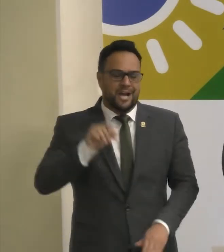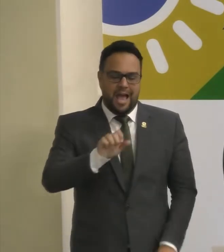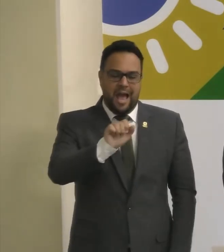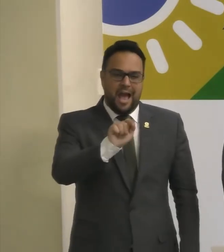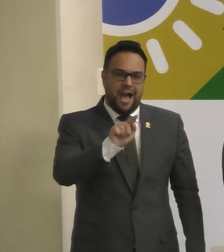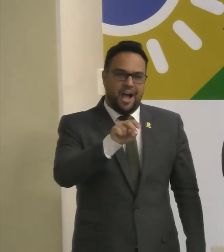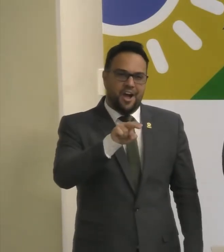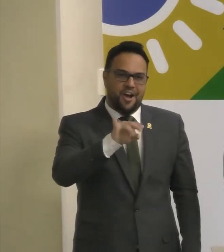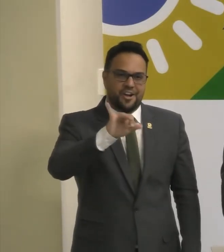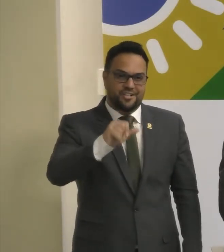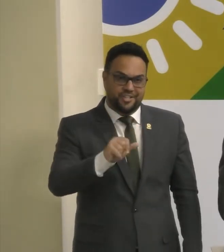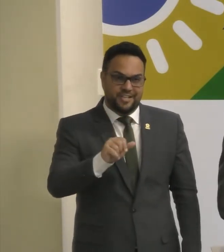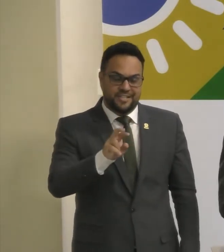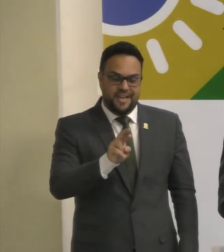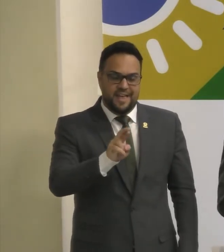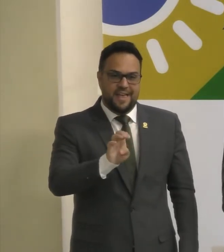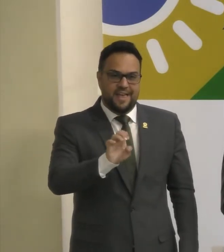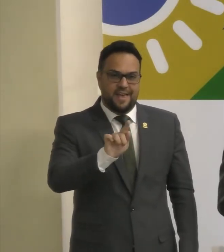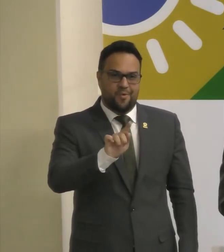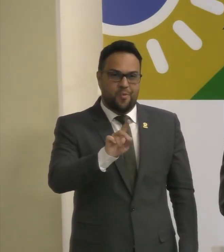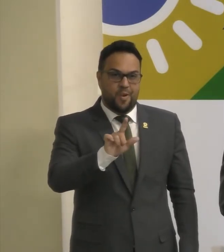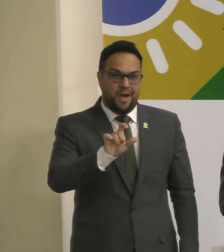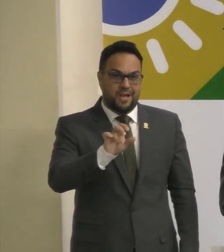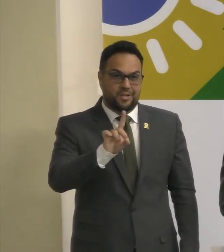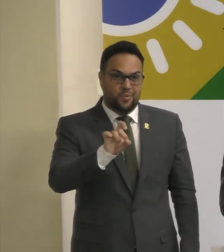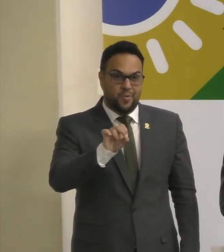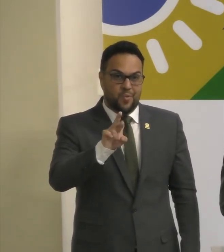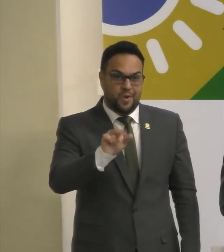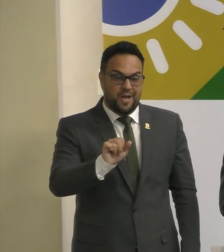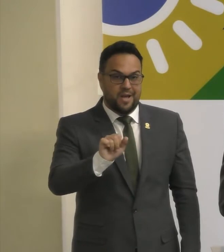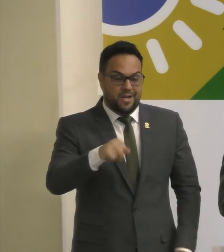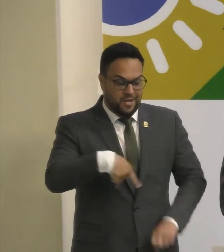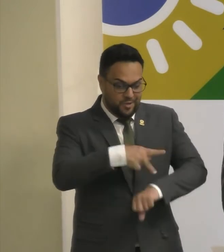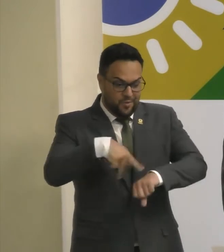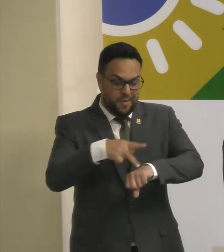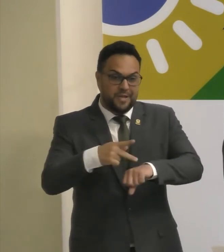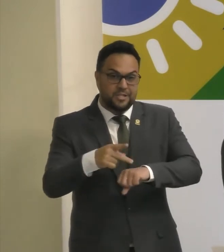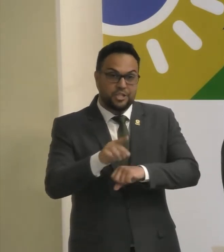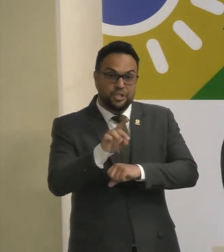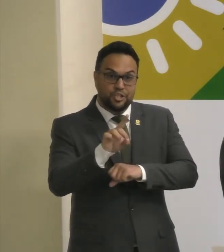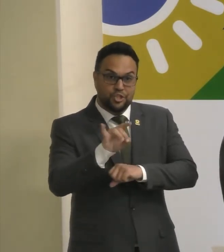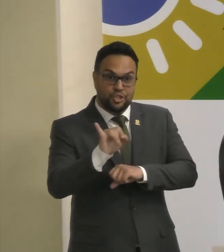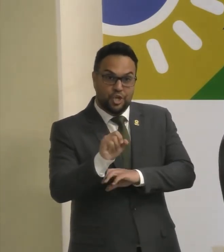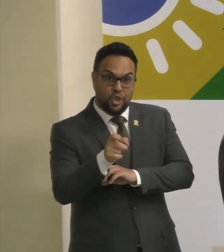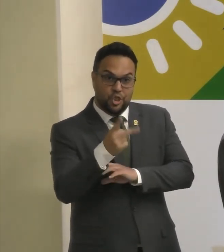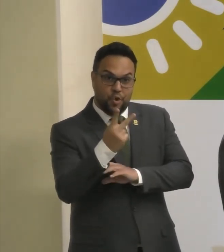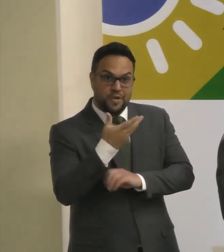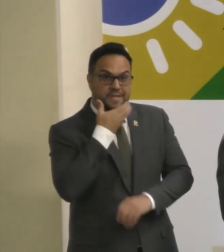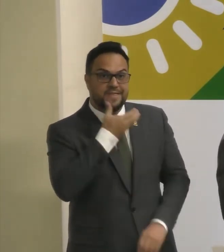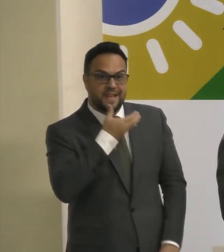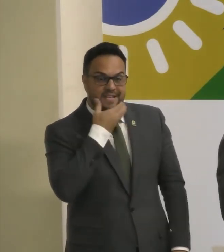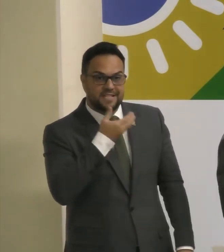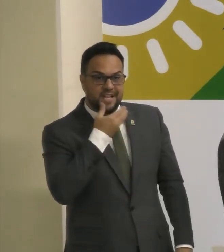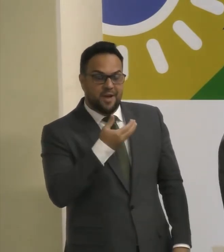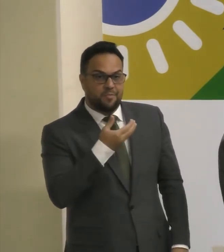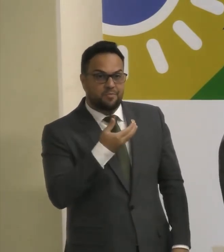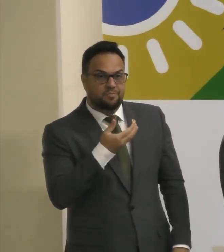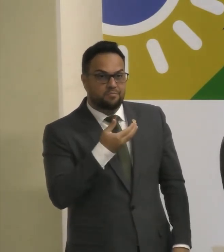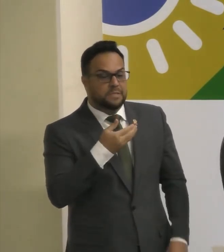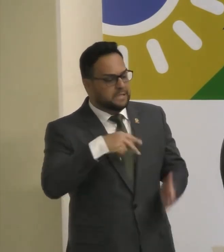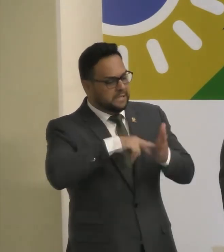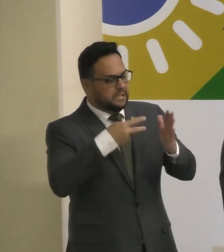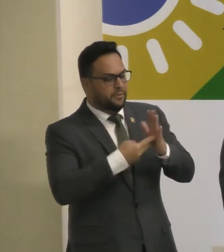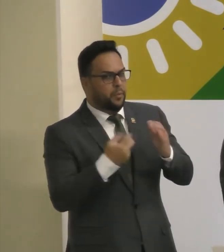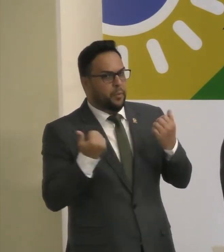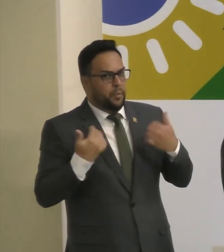que vamos celebrar também agora no dia 2 de dezembro, tem um simbolismo muito grande. Primeiro, por ser